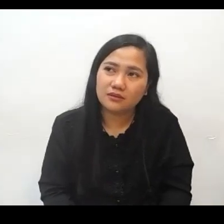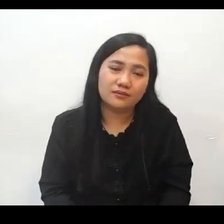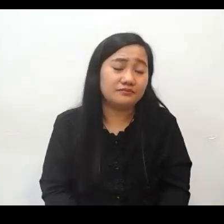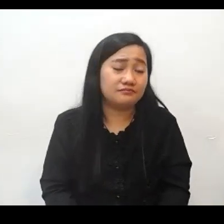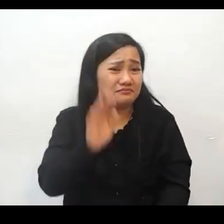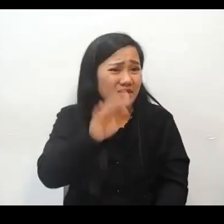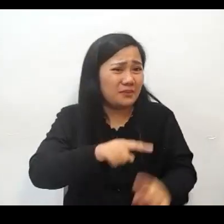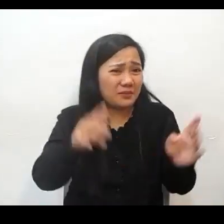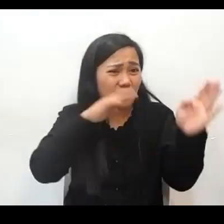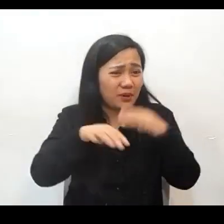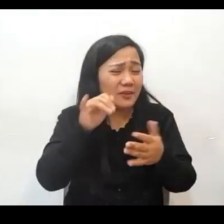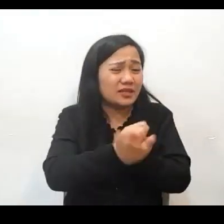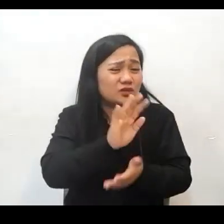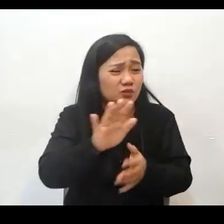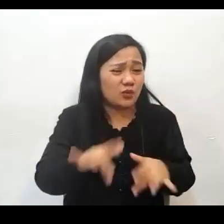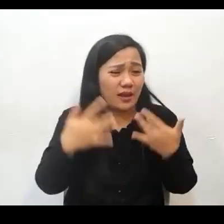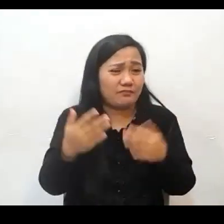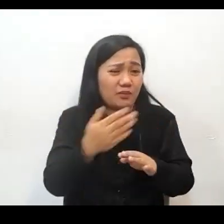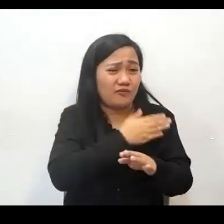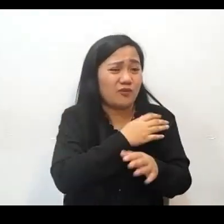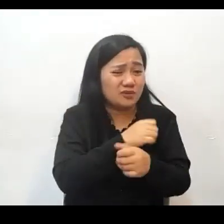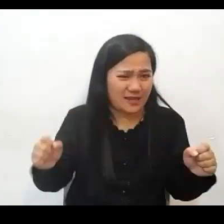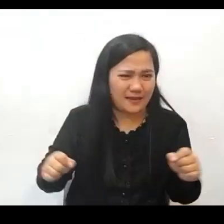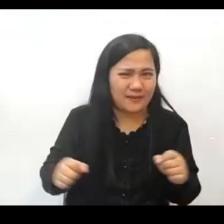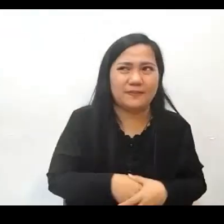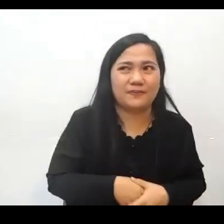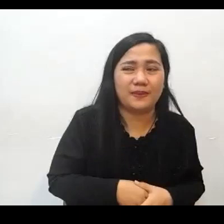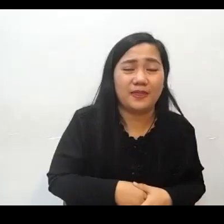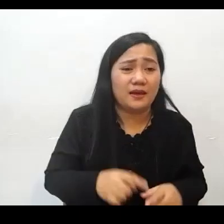Pero yan yung takbo ng pamumuhay mo bago ka naligtas